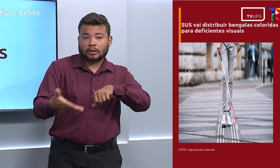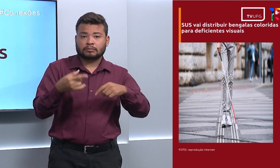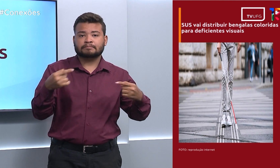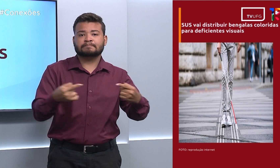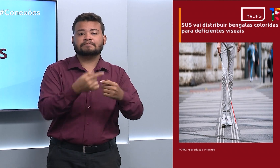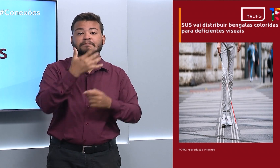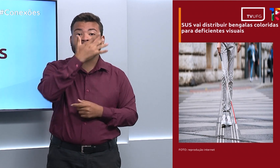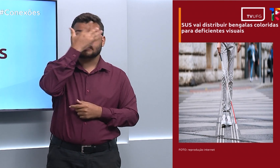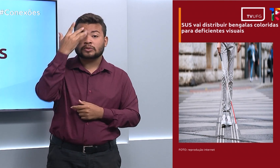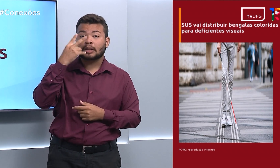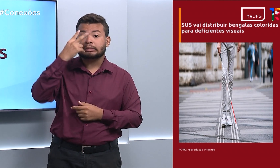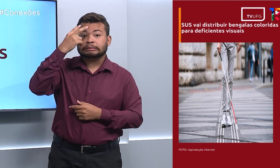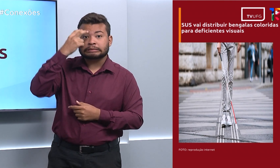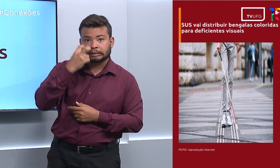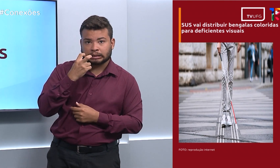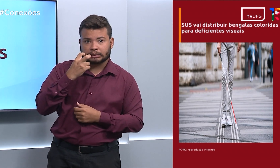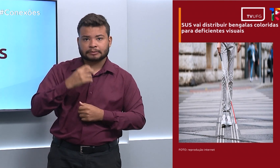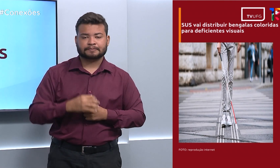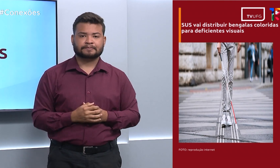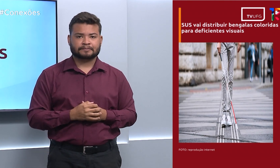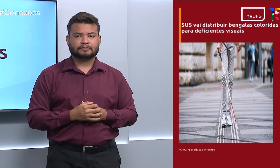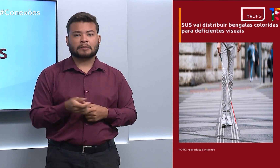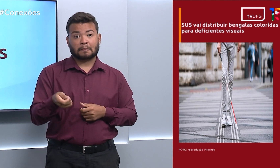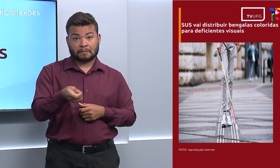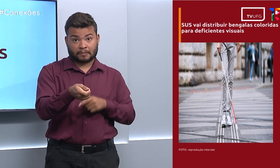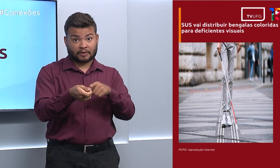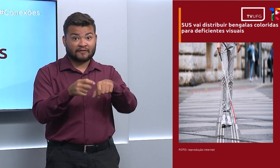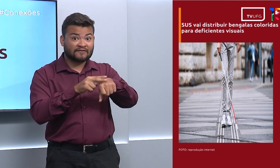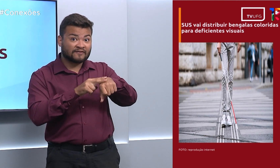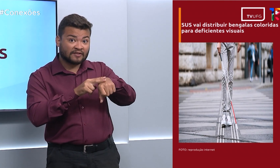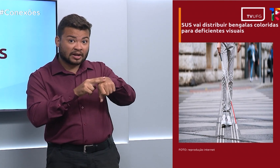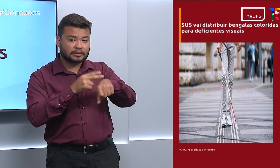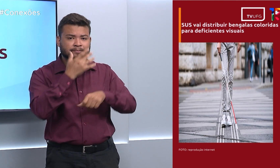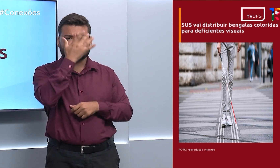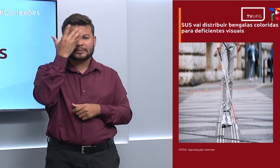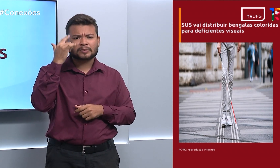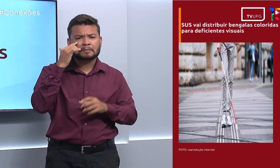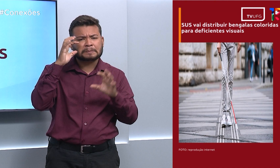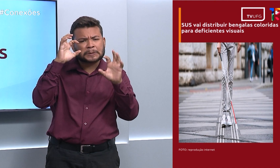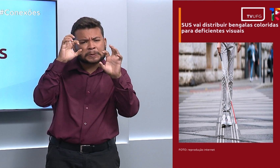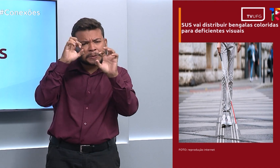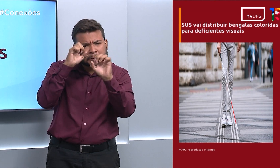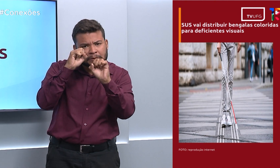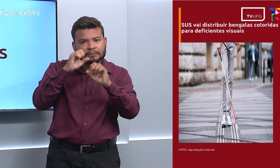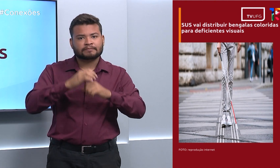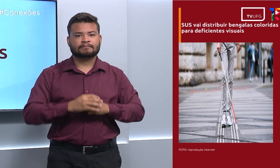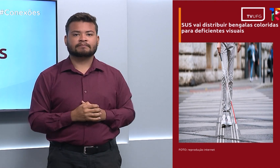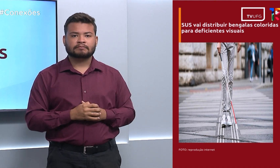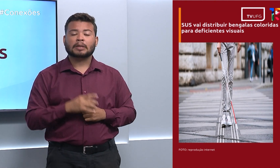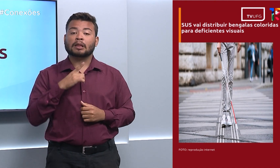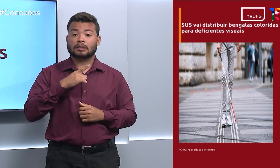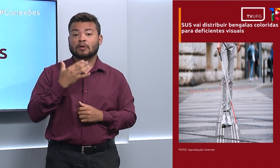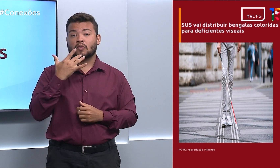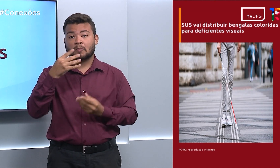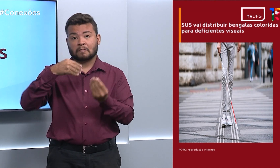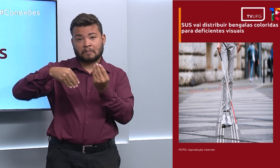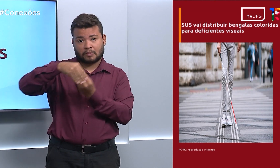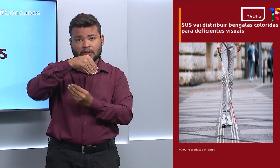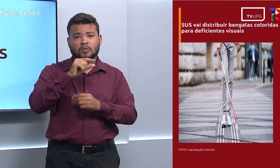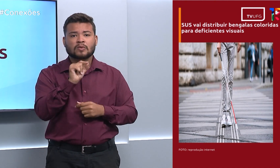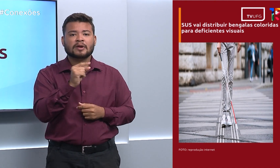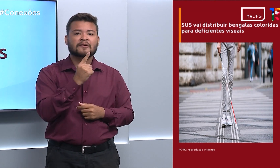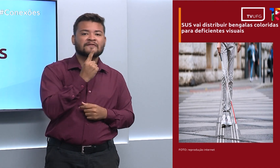por pessoas cegas, verde para pessoas com baixa visão e uma mistura das cores